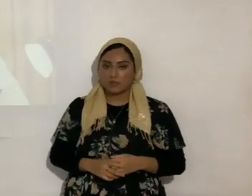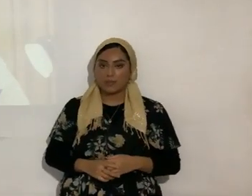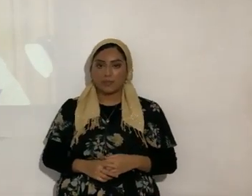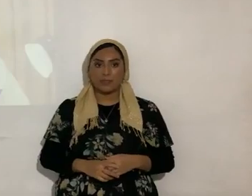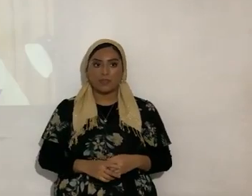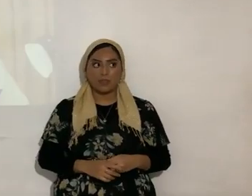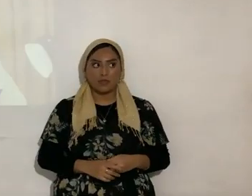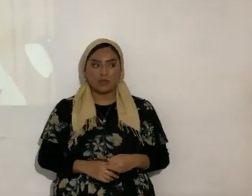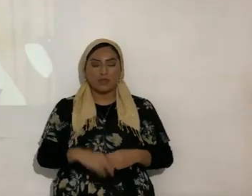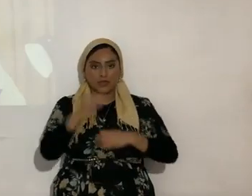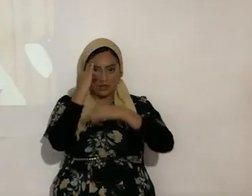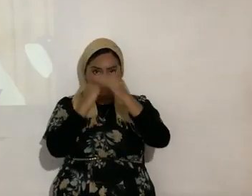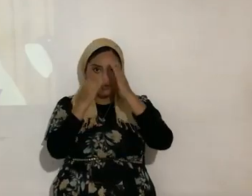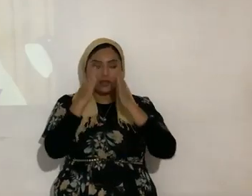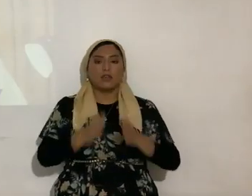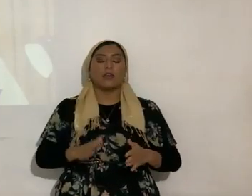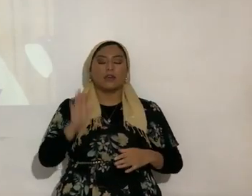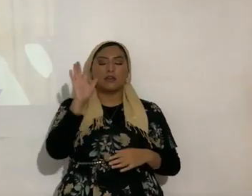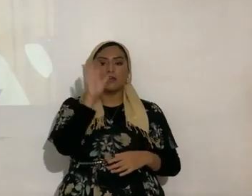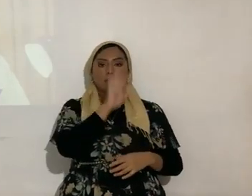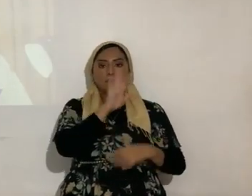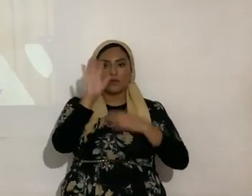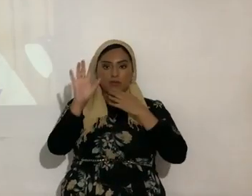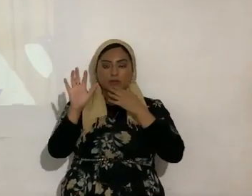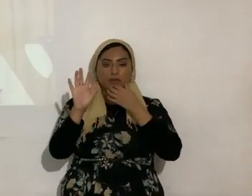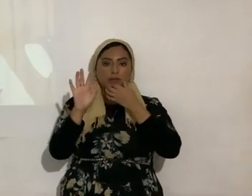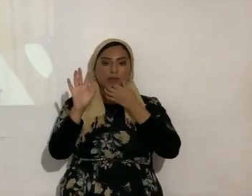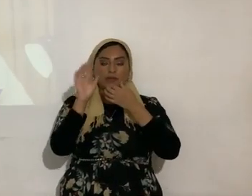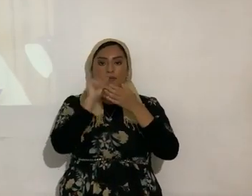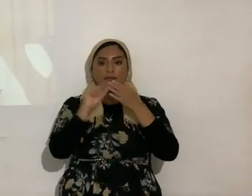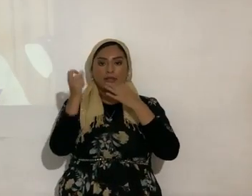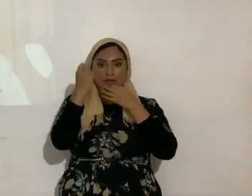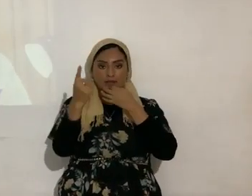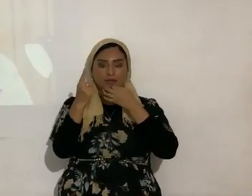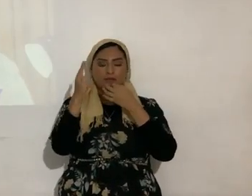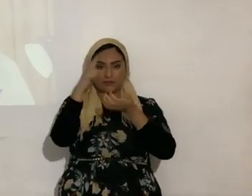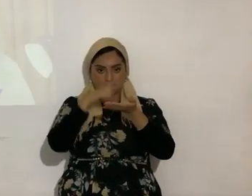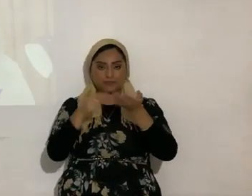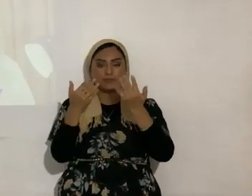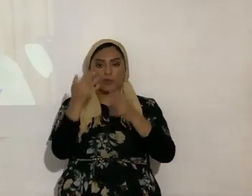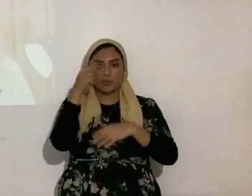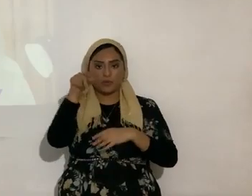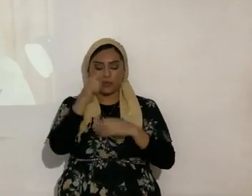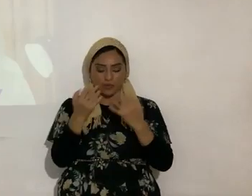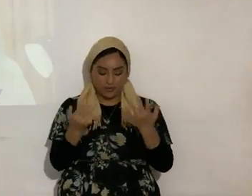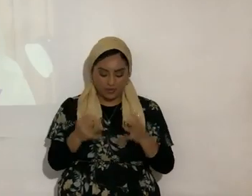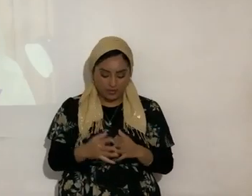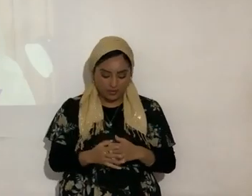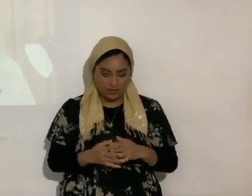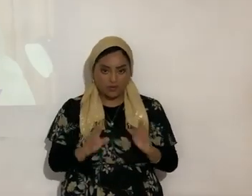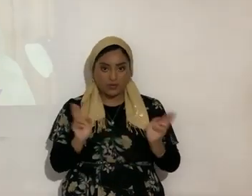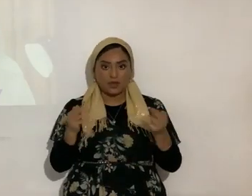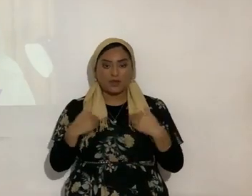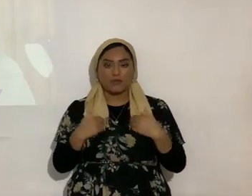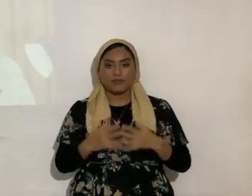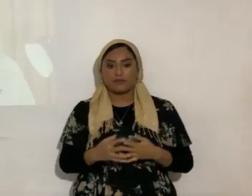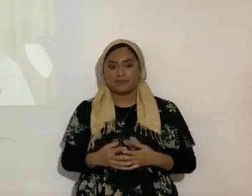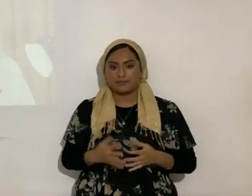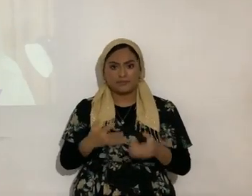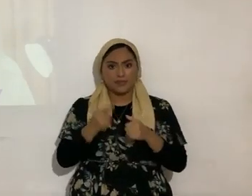Isaías 55 verso 11 busquenlo los espero tantito la muerte ya lo tienen ustedes son muy hermanos